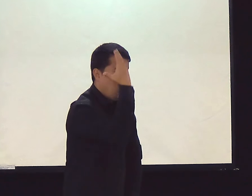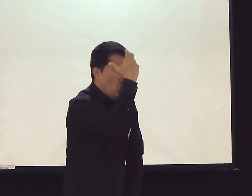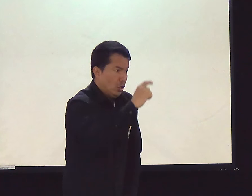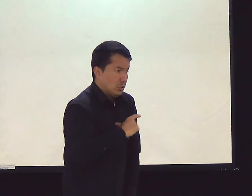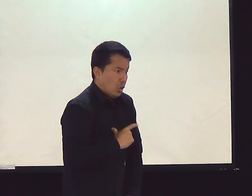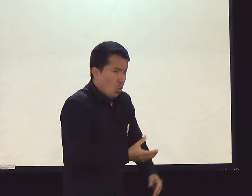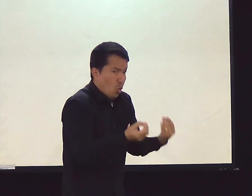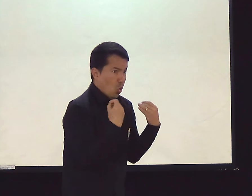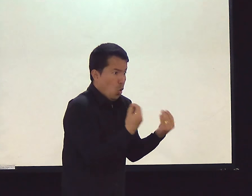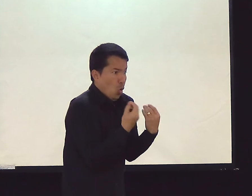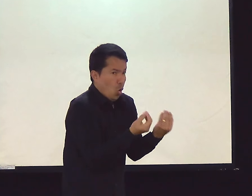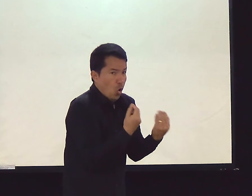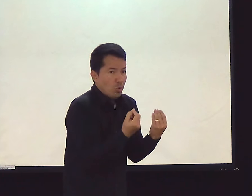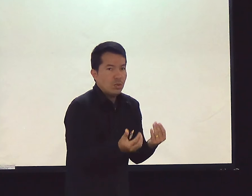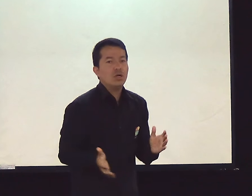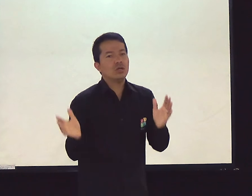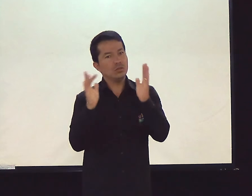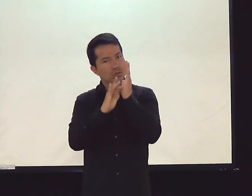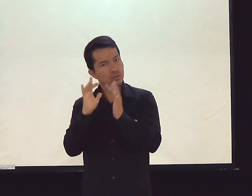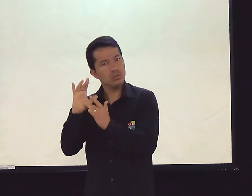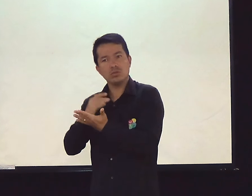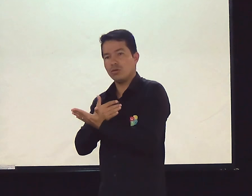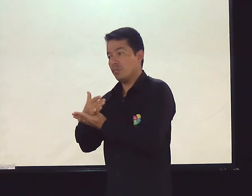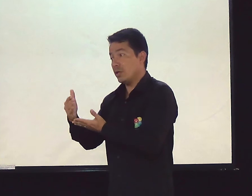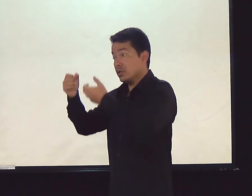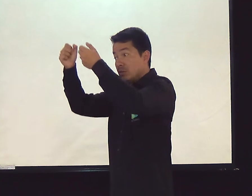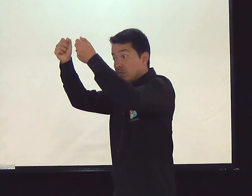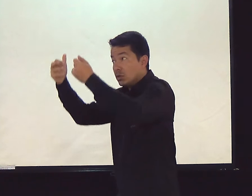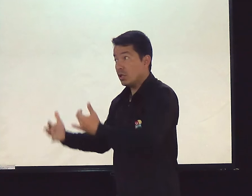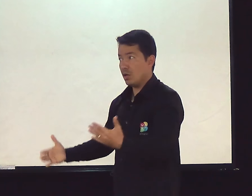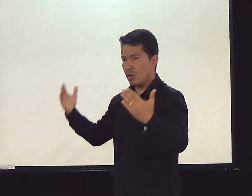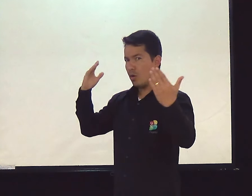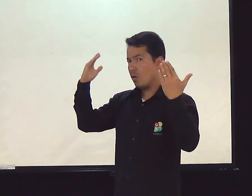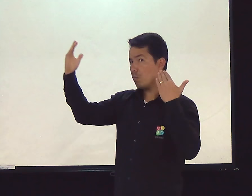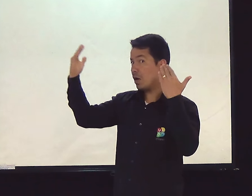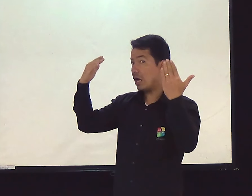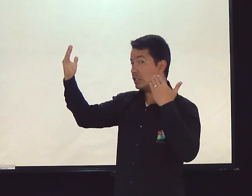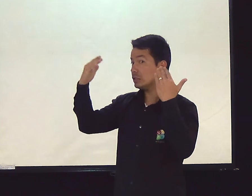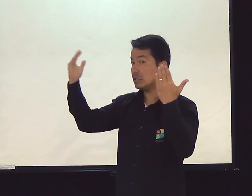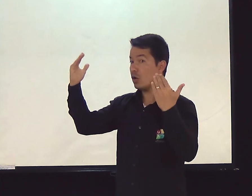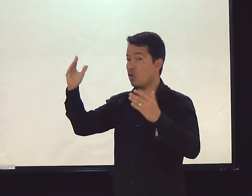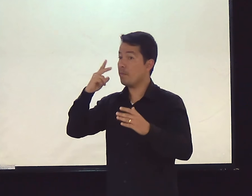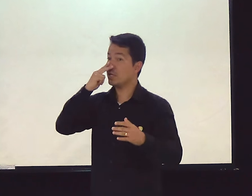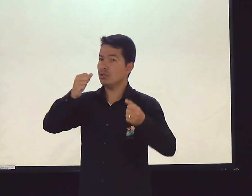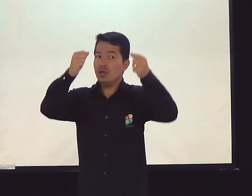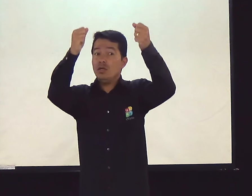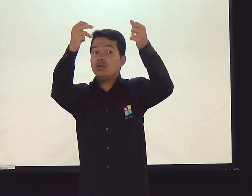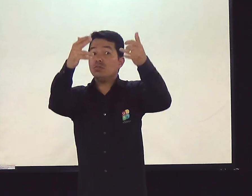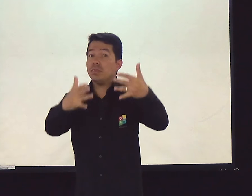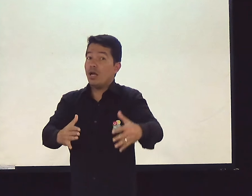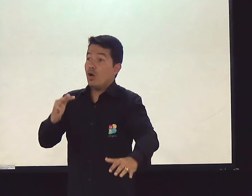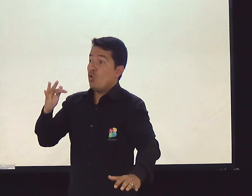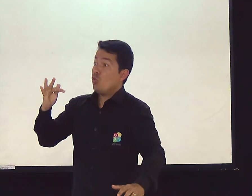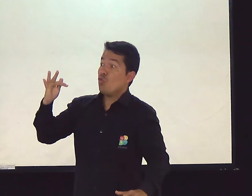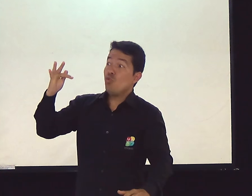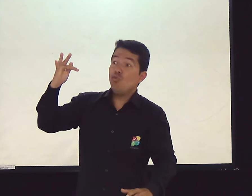Jesus, olha, como é que isso vai acontecer? Quando que vai acontecer? E então, Jesus começa com essa comparação.